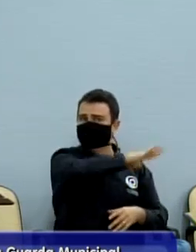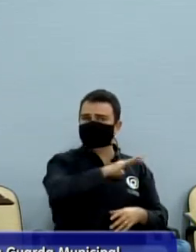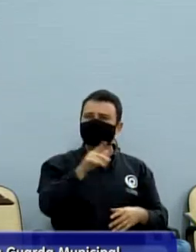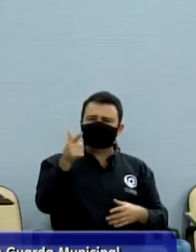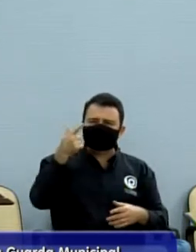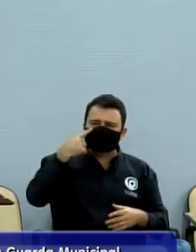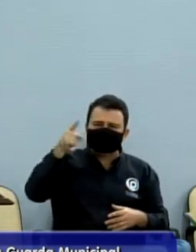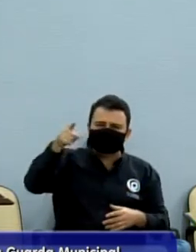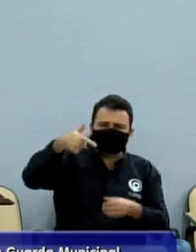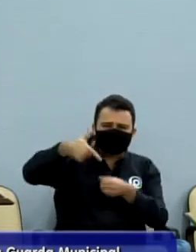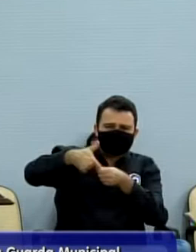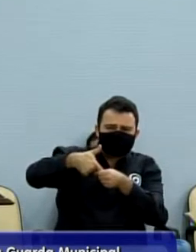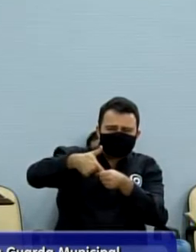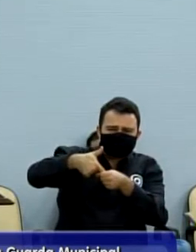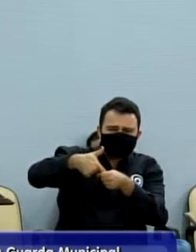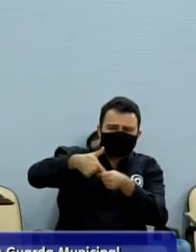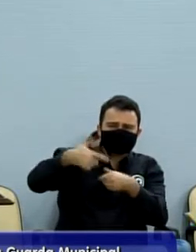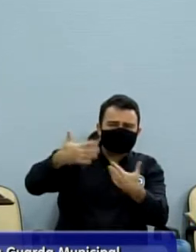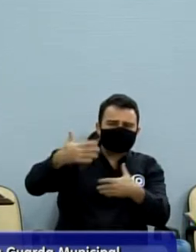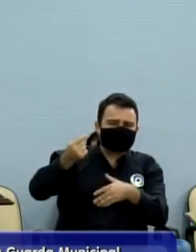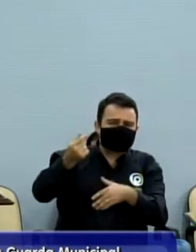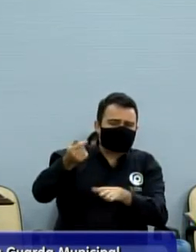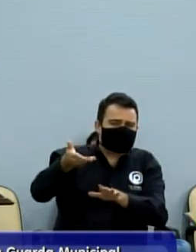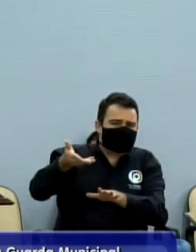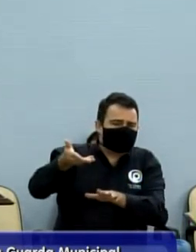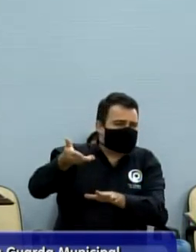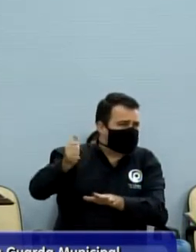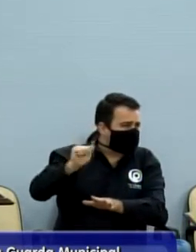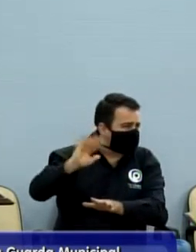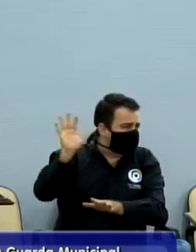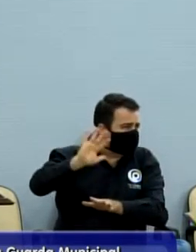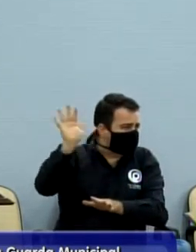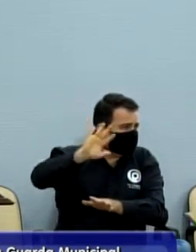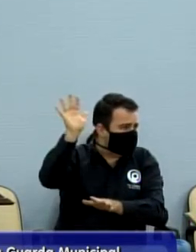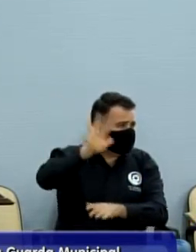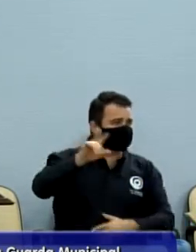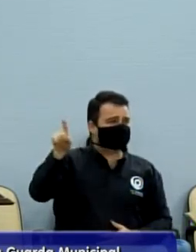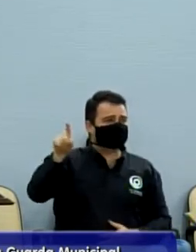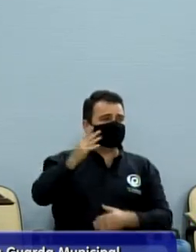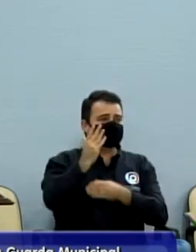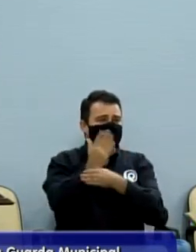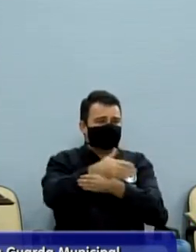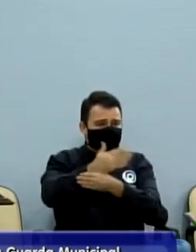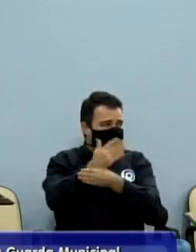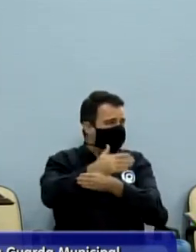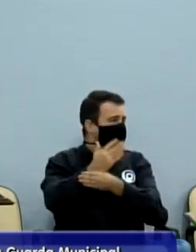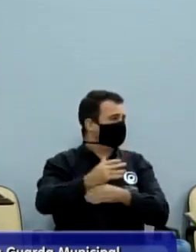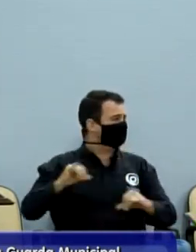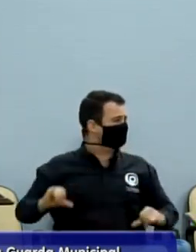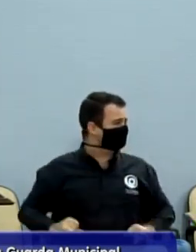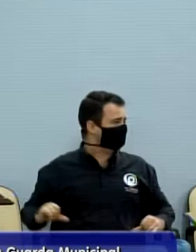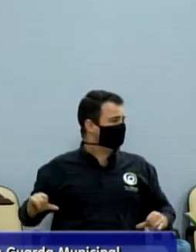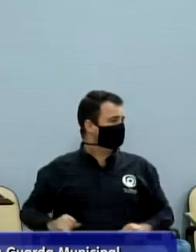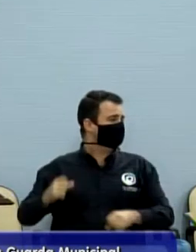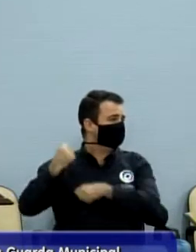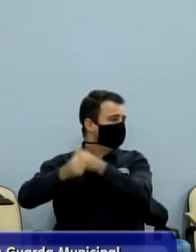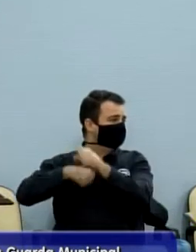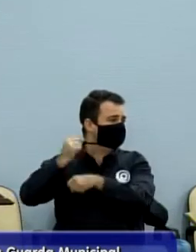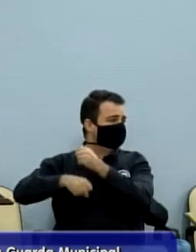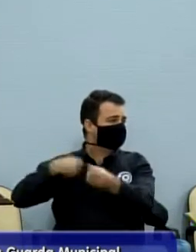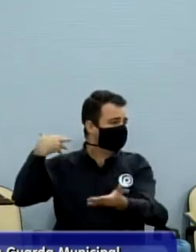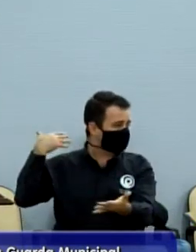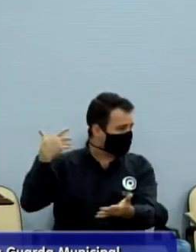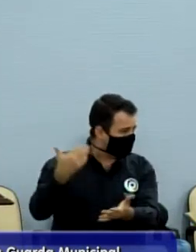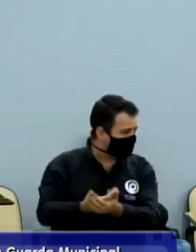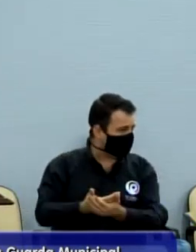Então, quanto mais tempo no trânsito, mais custo para os taxistas. Essa categoria tem sofrido demais nos últimos anos. Então, com a aprovação